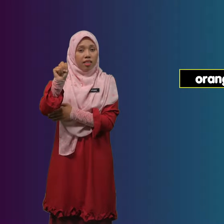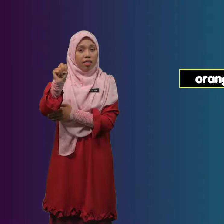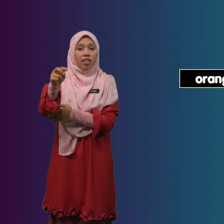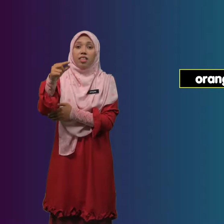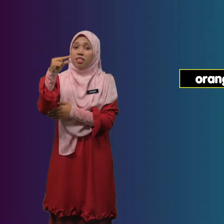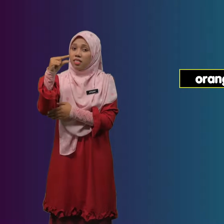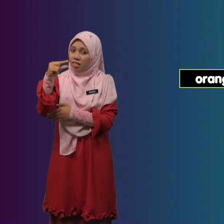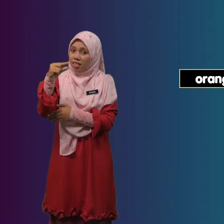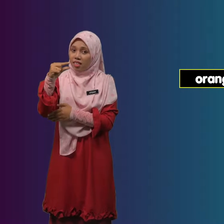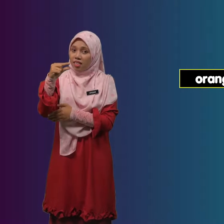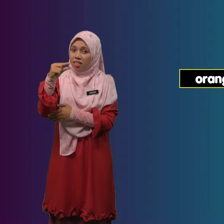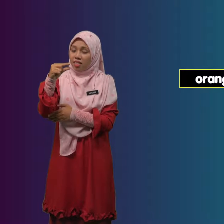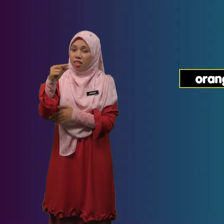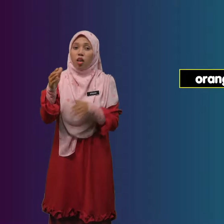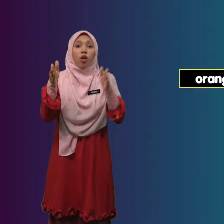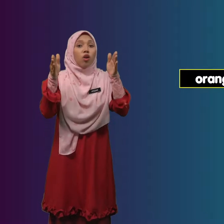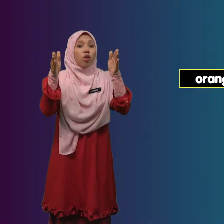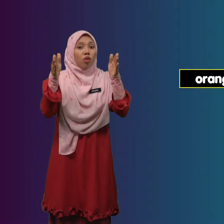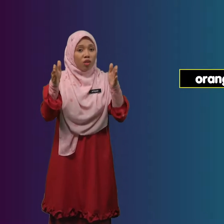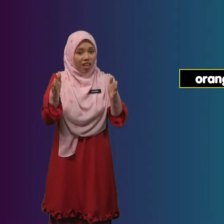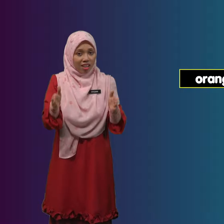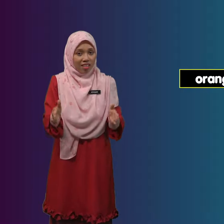G Orang